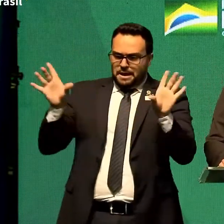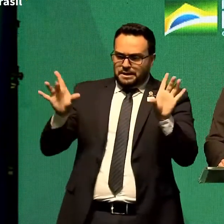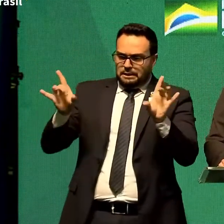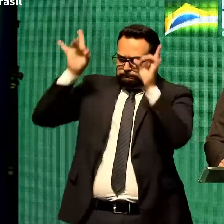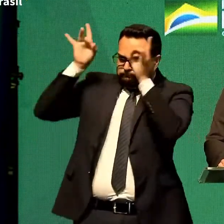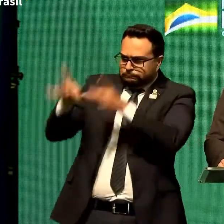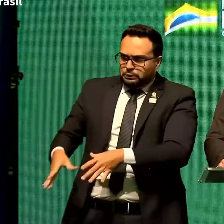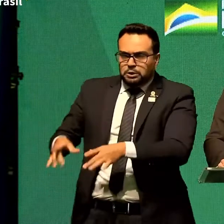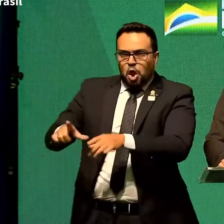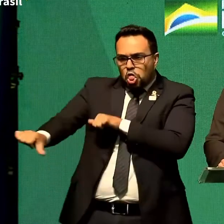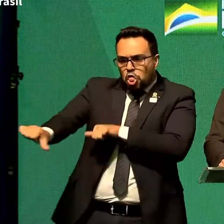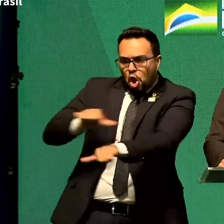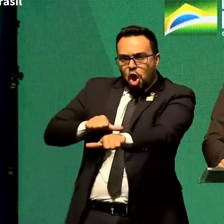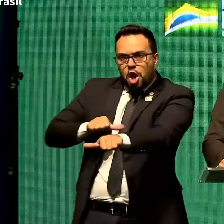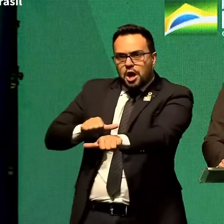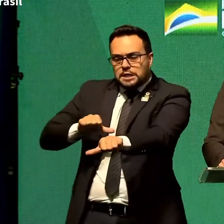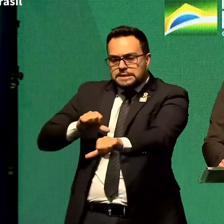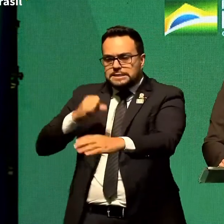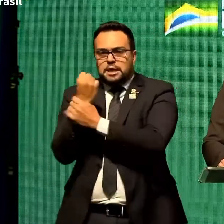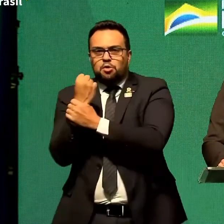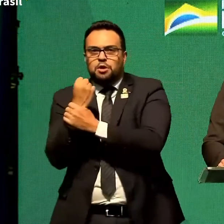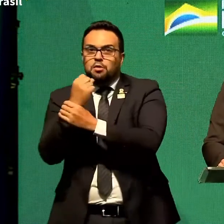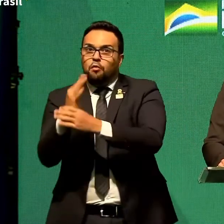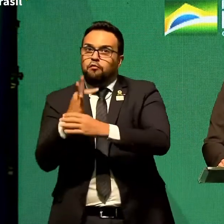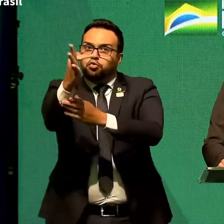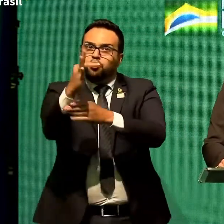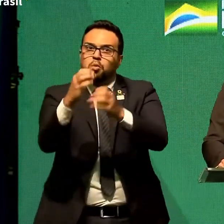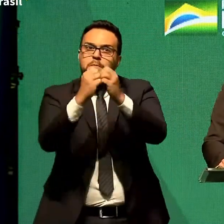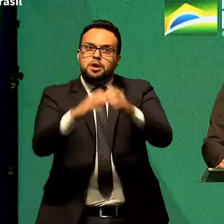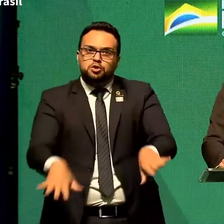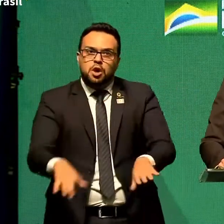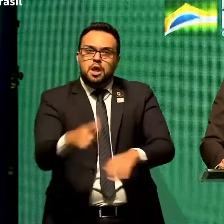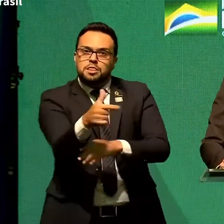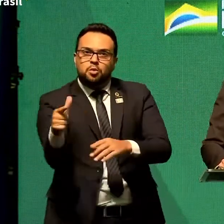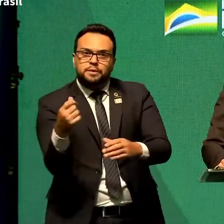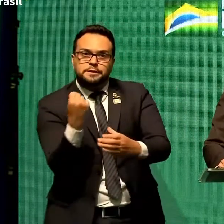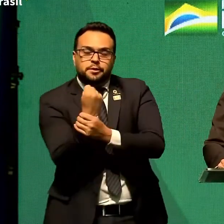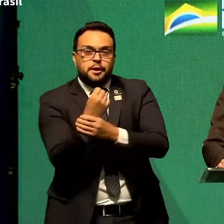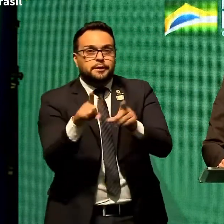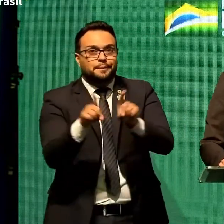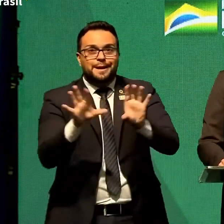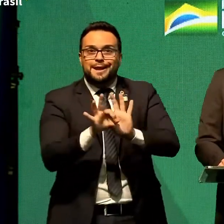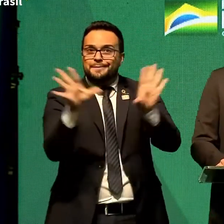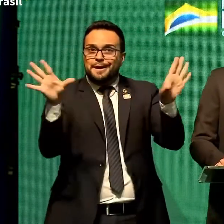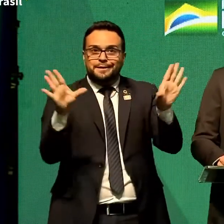de segurança está condenado no futuro não ter segurança e não ter liberdade.